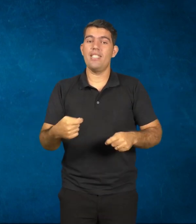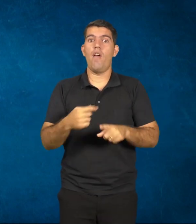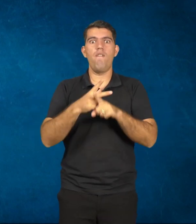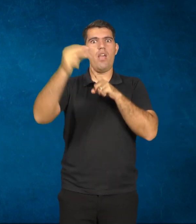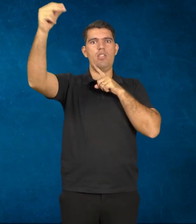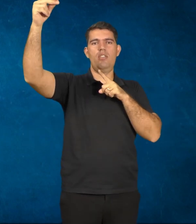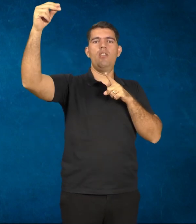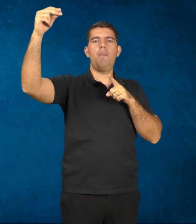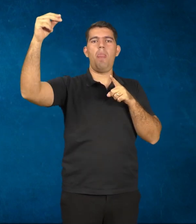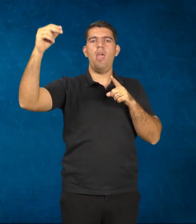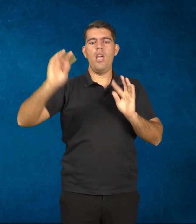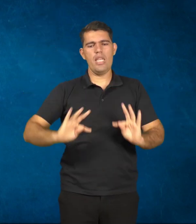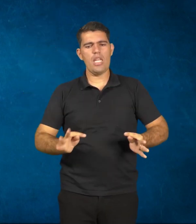tecnologia, do básico,